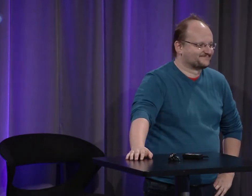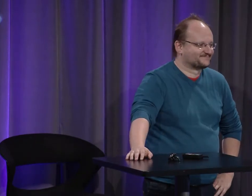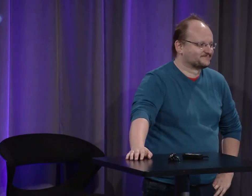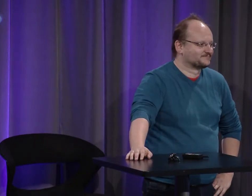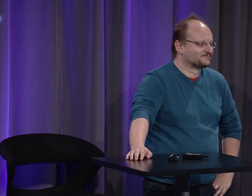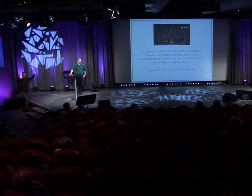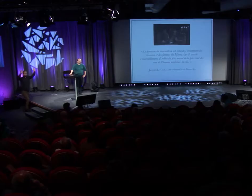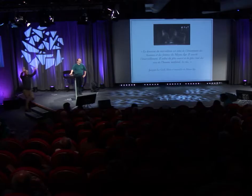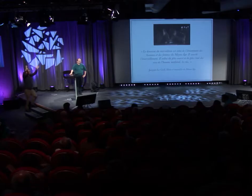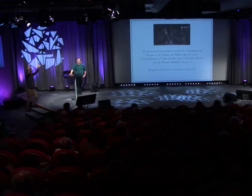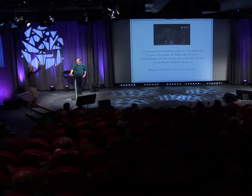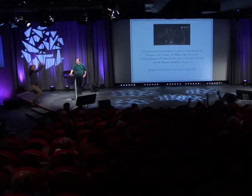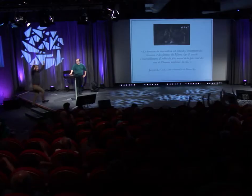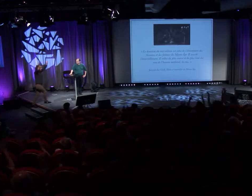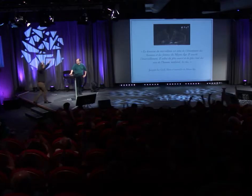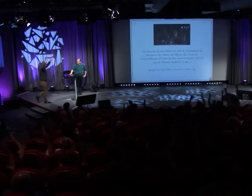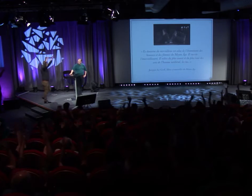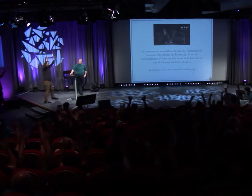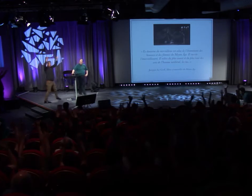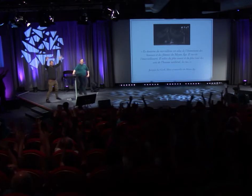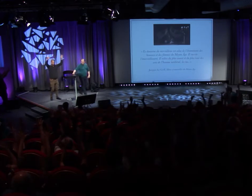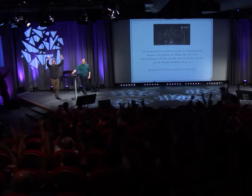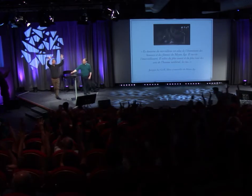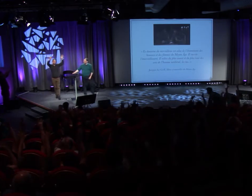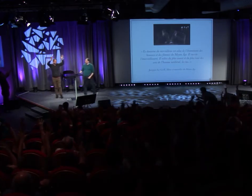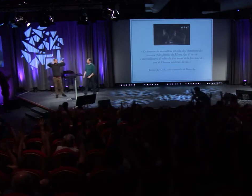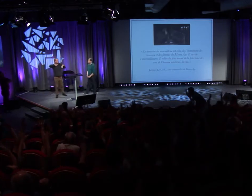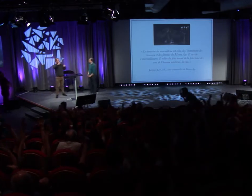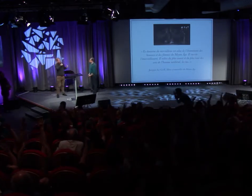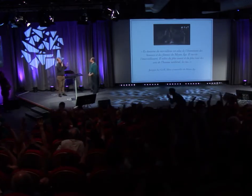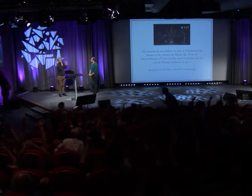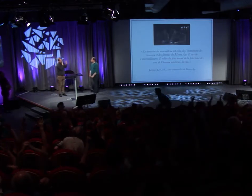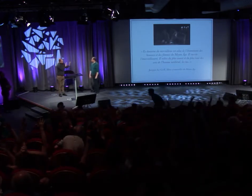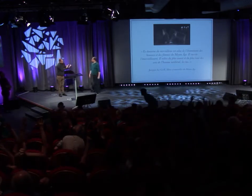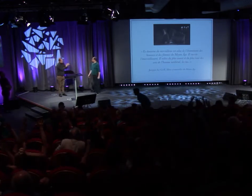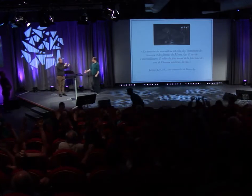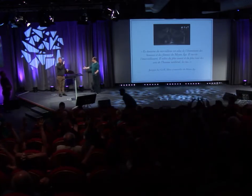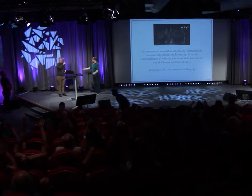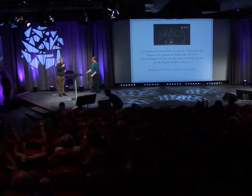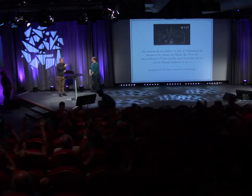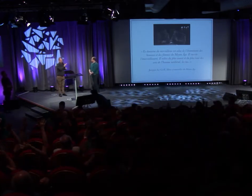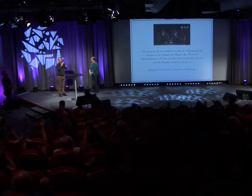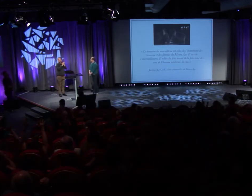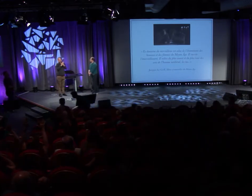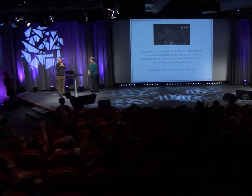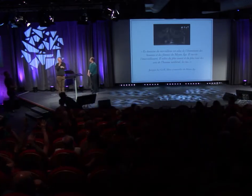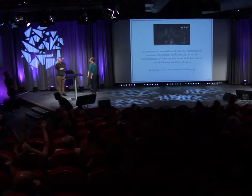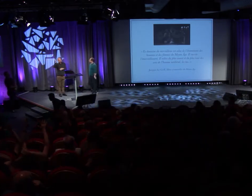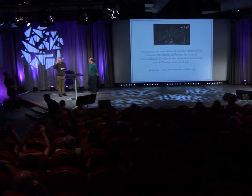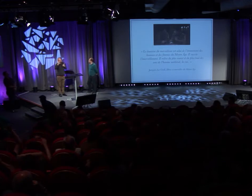ce côté là mais ma priorité ce sont vraiment les sourdes de naissance on va applaudir et remercier un grand merci à Yann Quentin